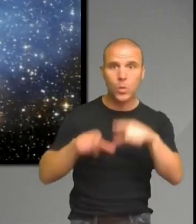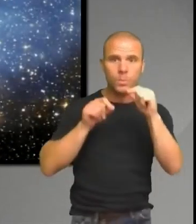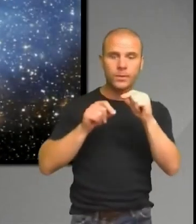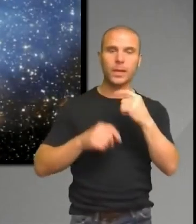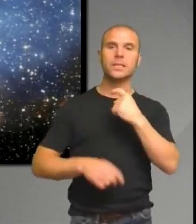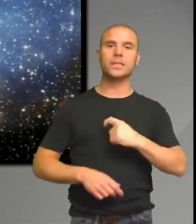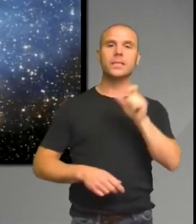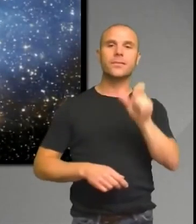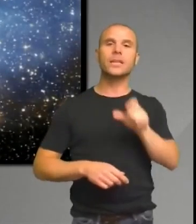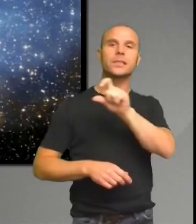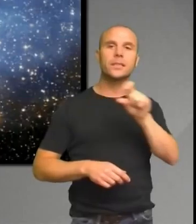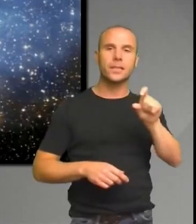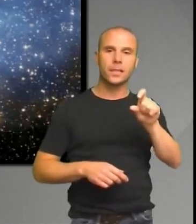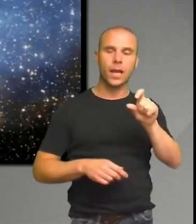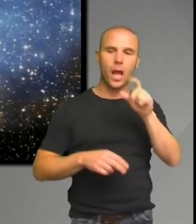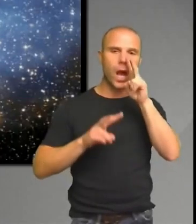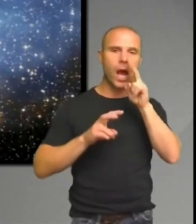upptäckte en planet runt en annan stjärna.